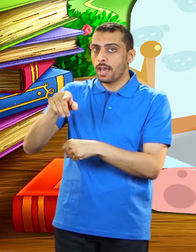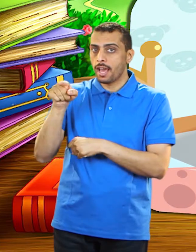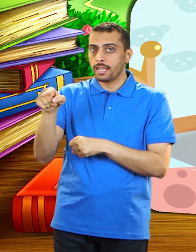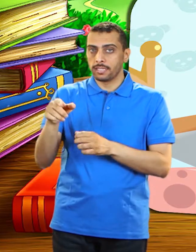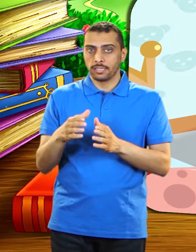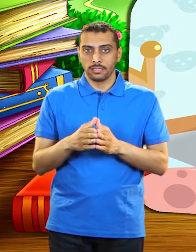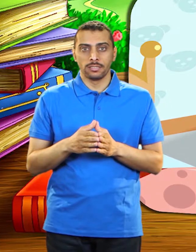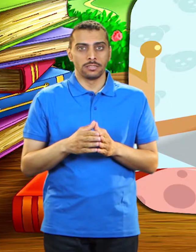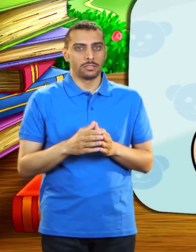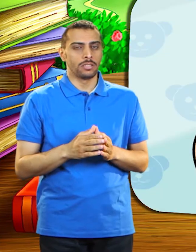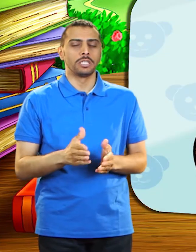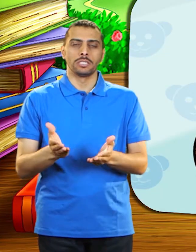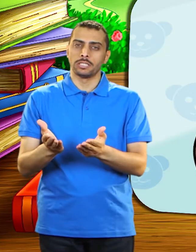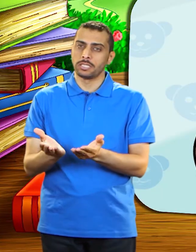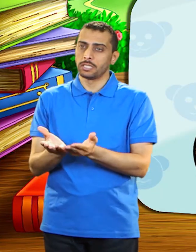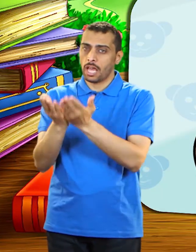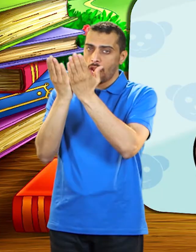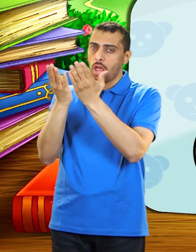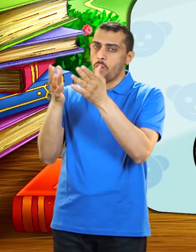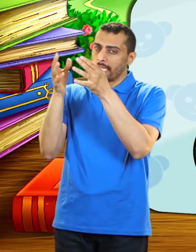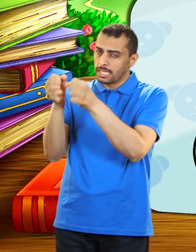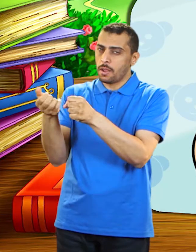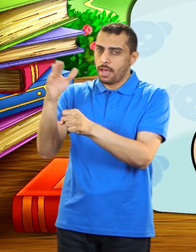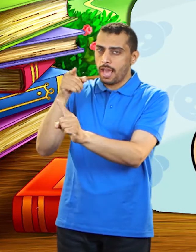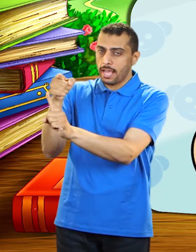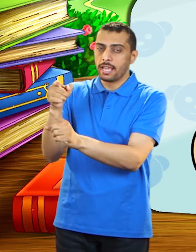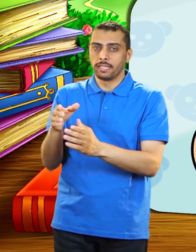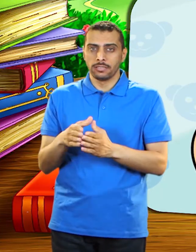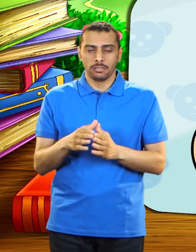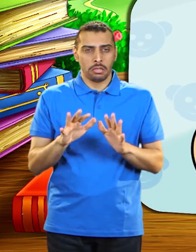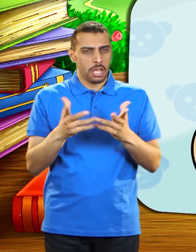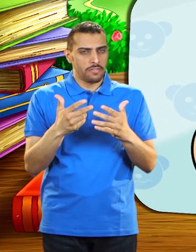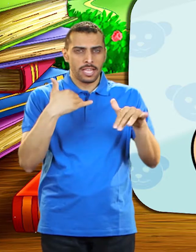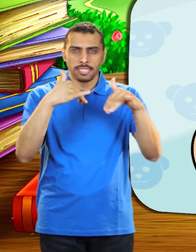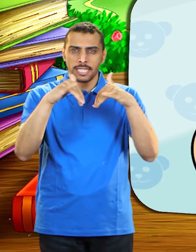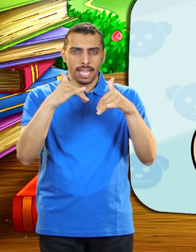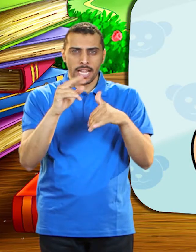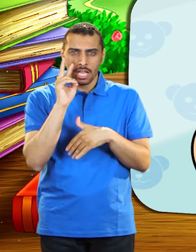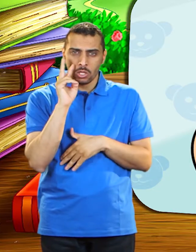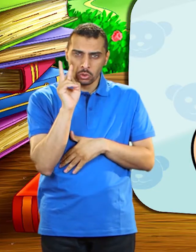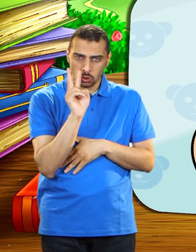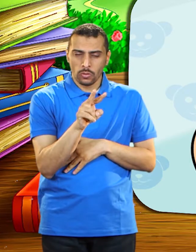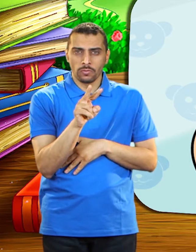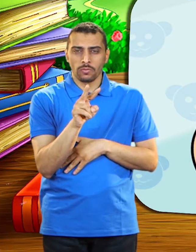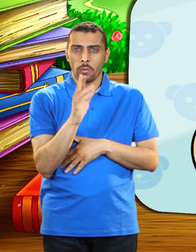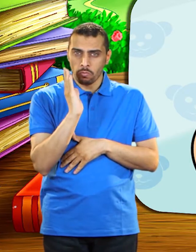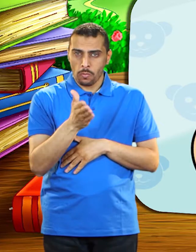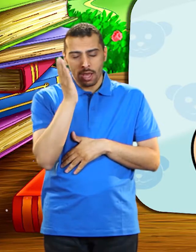وسلم صلى الله عليه وسلم لكن هل بالإمكان أن أرى رسول الله صلى الله عليه